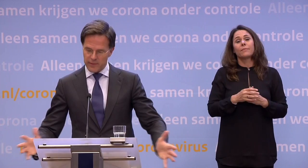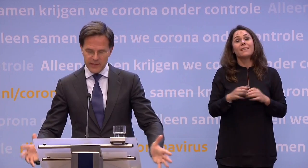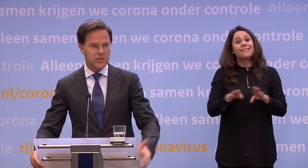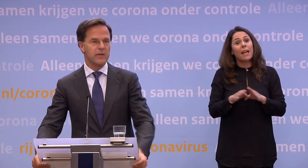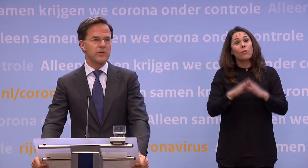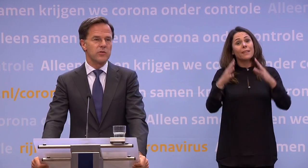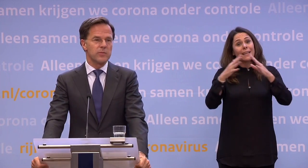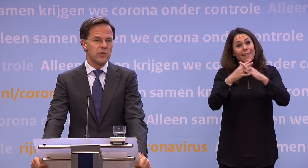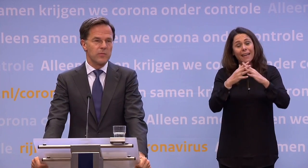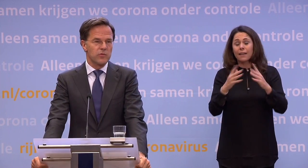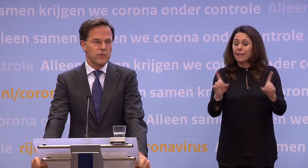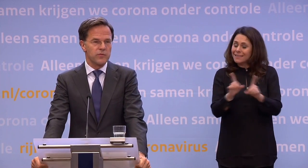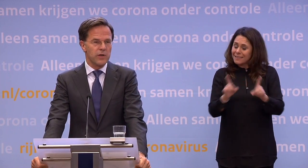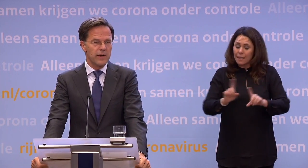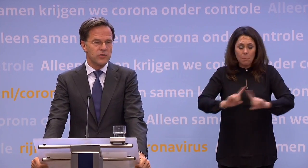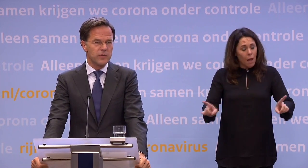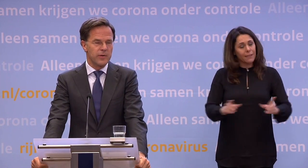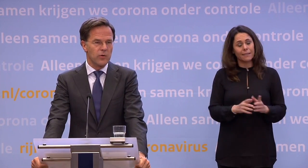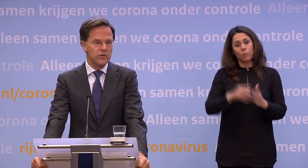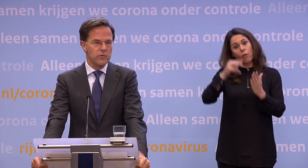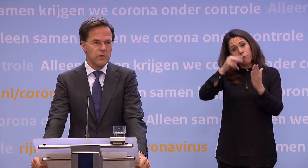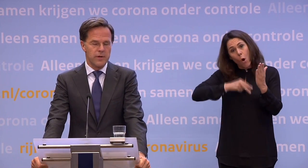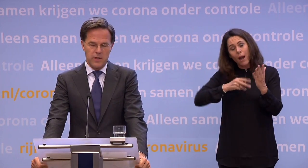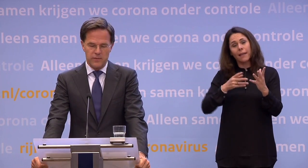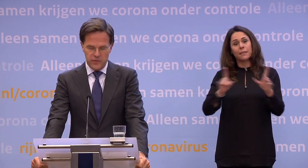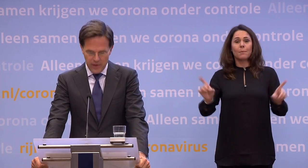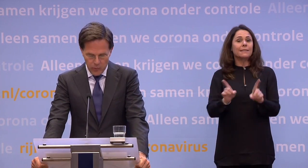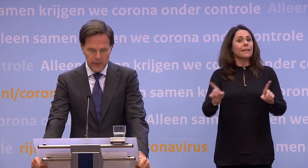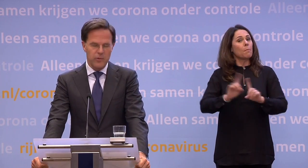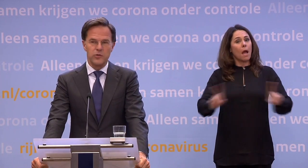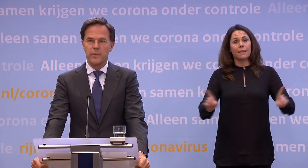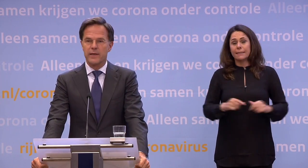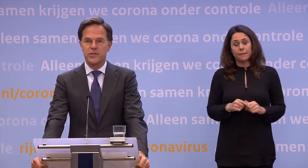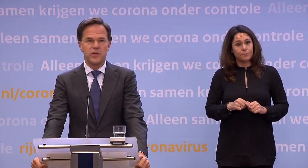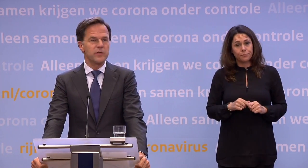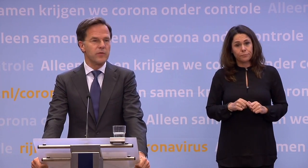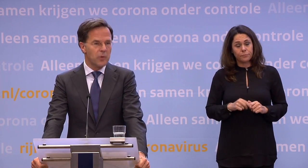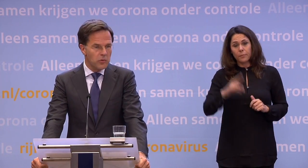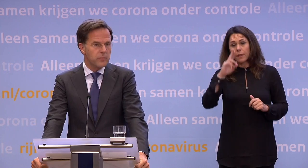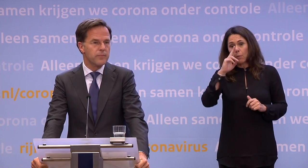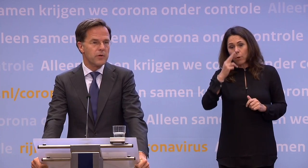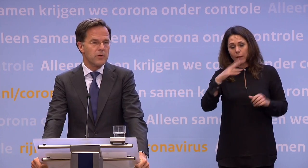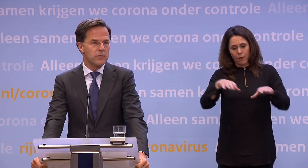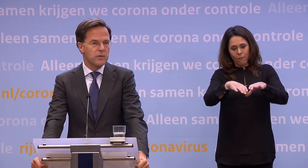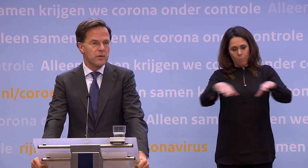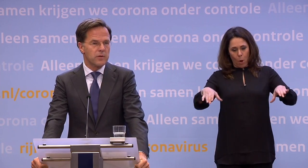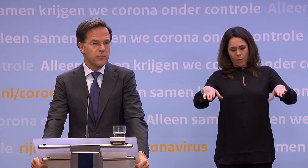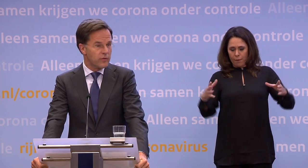grotere schaal... ...maar niet zingen. Daar zullen de psalmen moeten worden voorgelezen of wat men ook gaat doen. Wat we wel proberen mogen te maken, is dat vanaf het podium